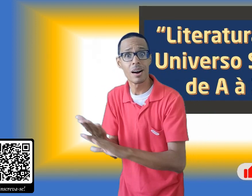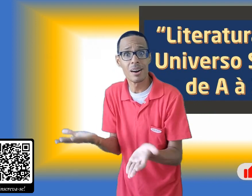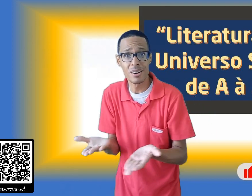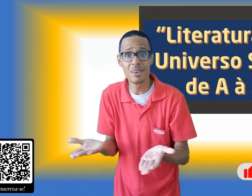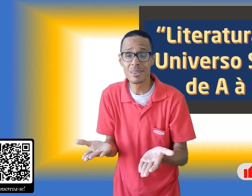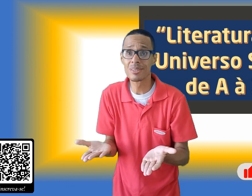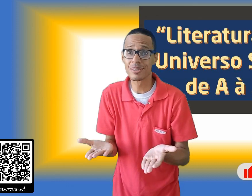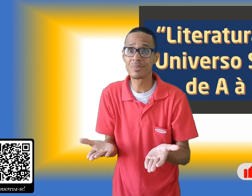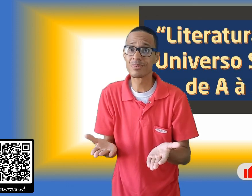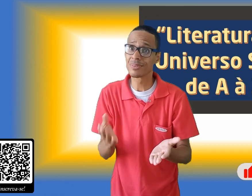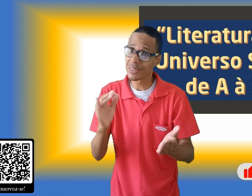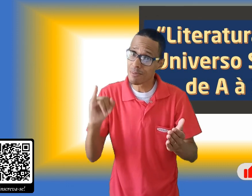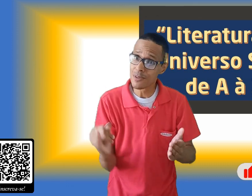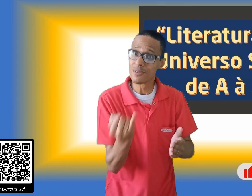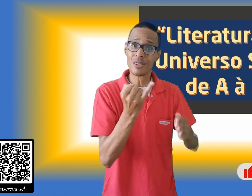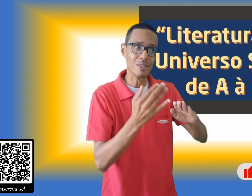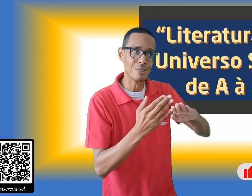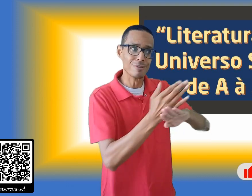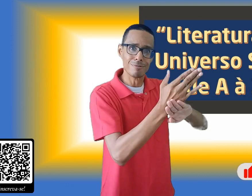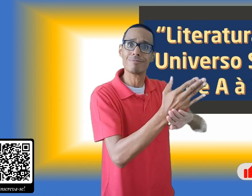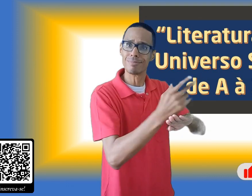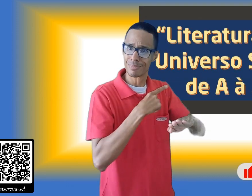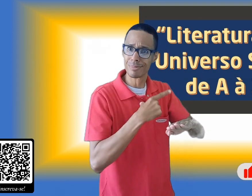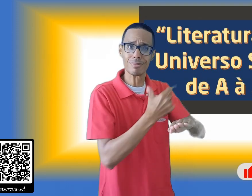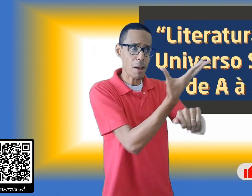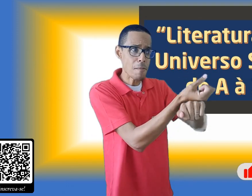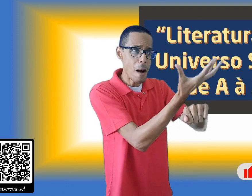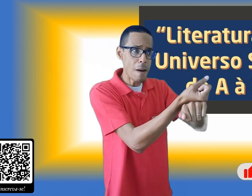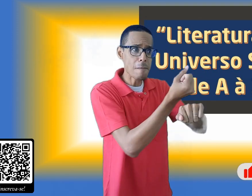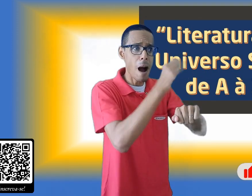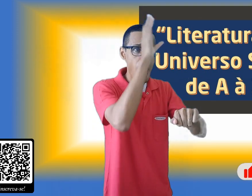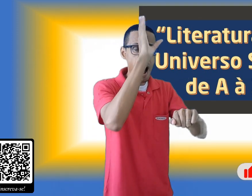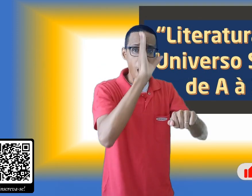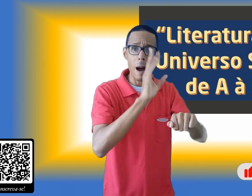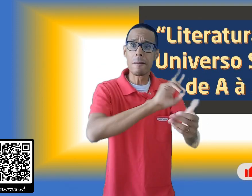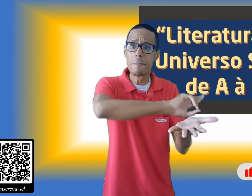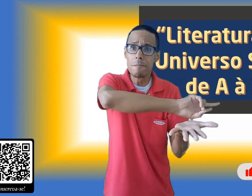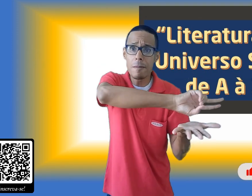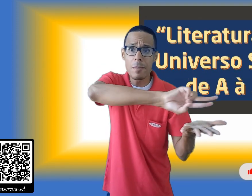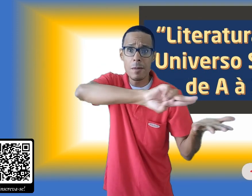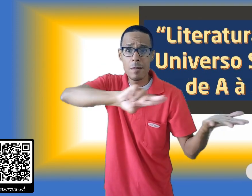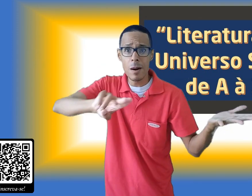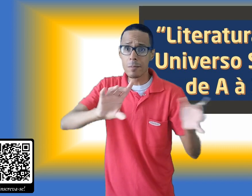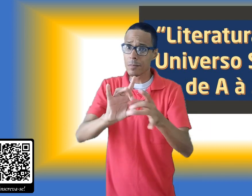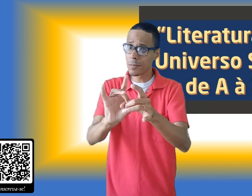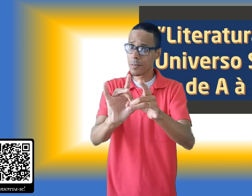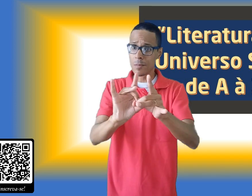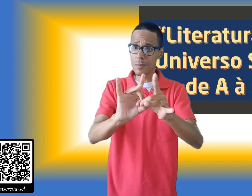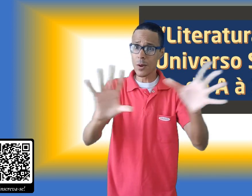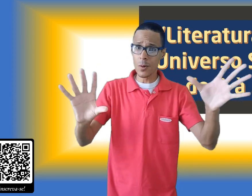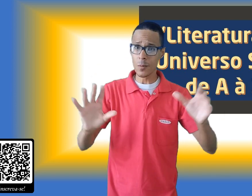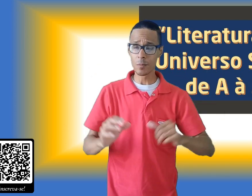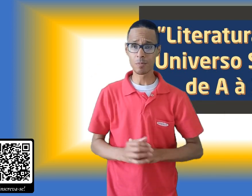eu apresentei até agora. Corra e aproveite os títulos disponíveis para download gratuito.